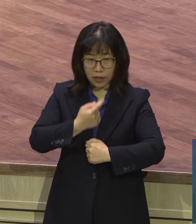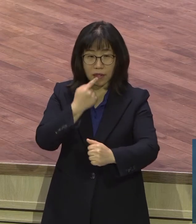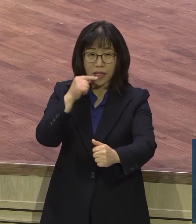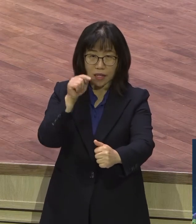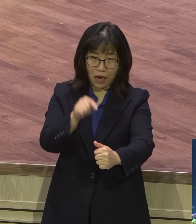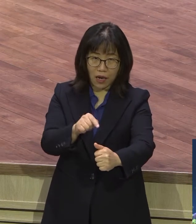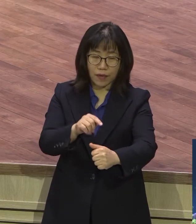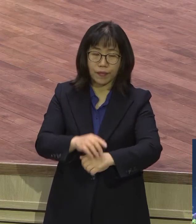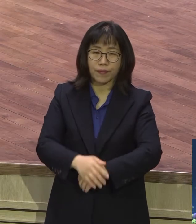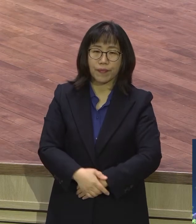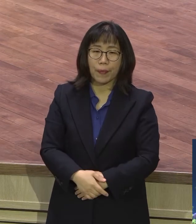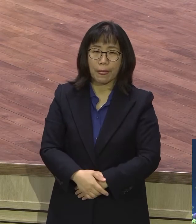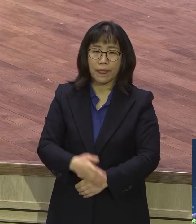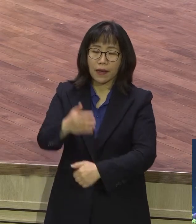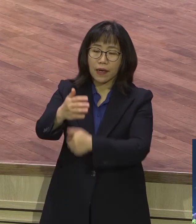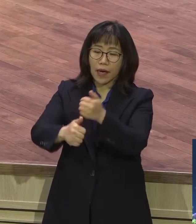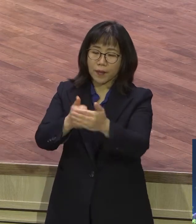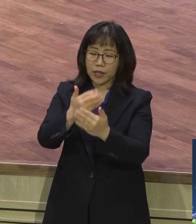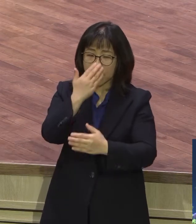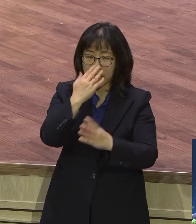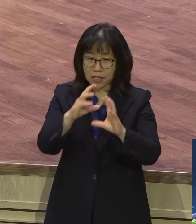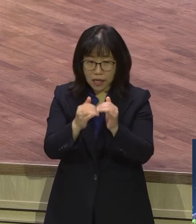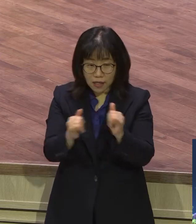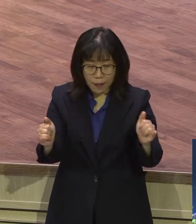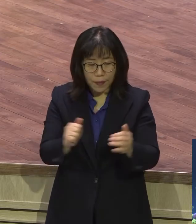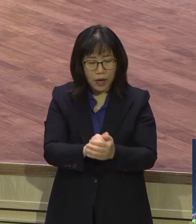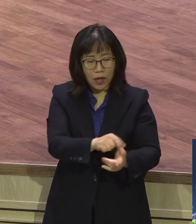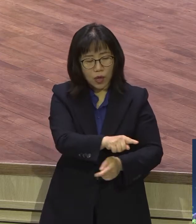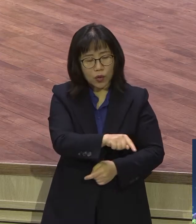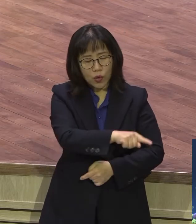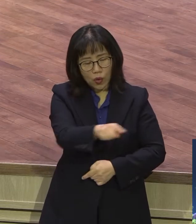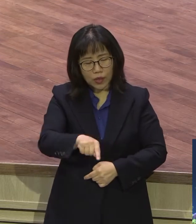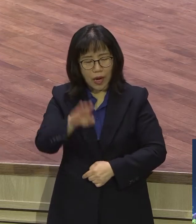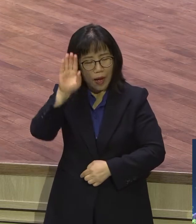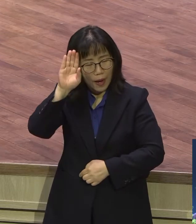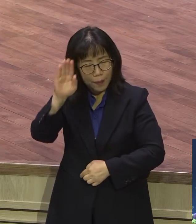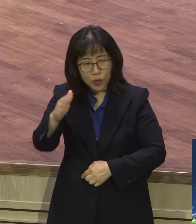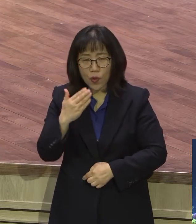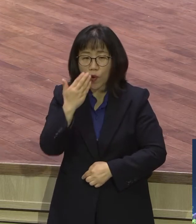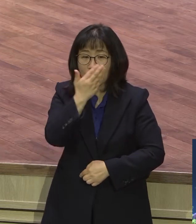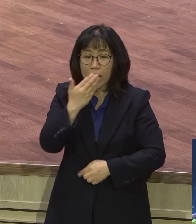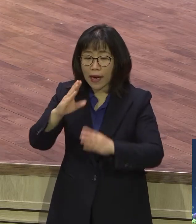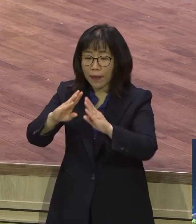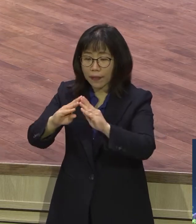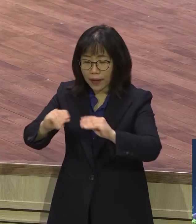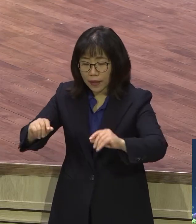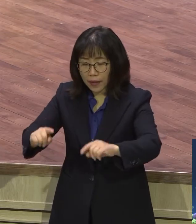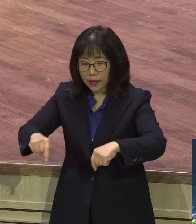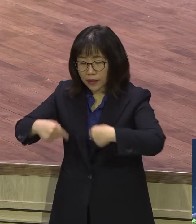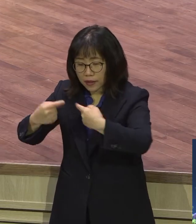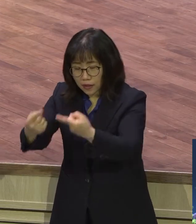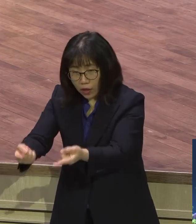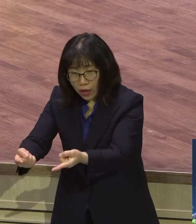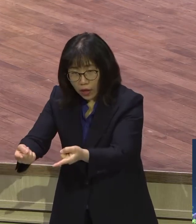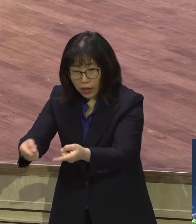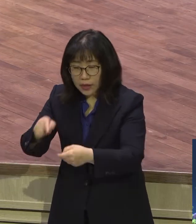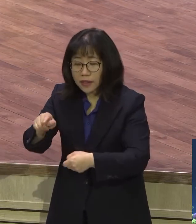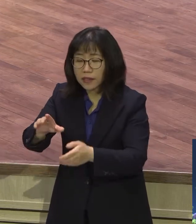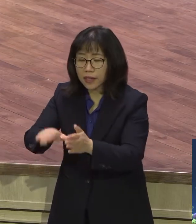하나님께서 이스라엘 백성들이 장차 가난 땅에 들어갔을 때에 현지에 있는 우상문화가